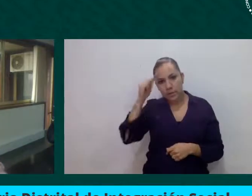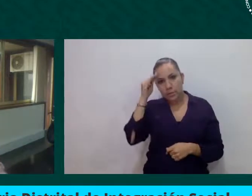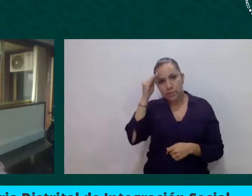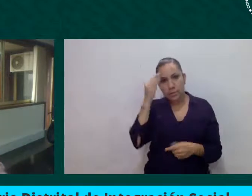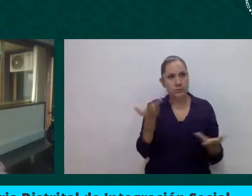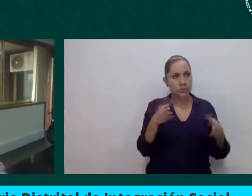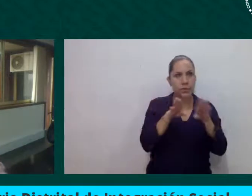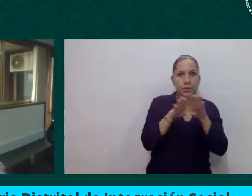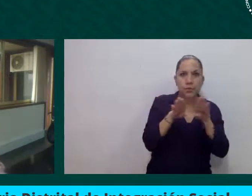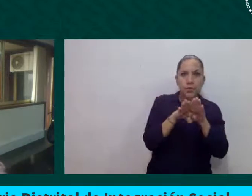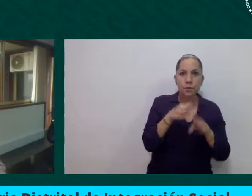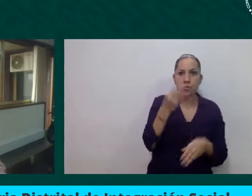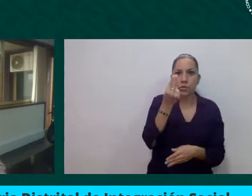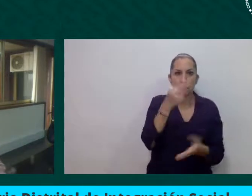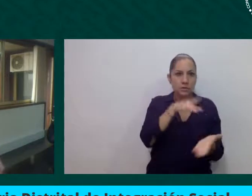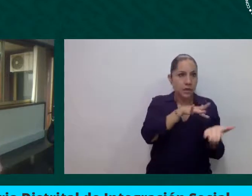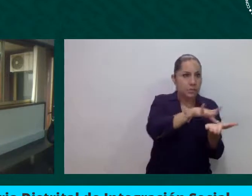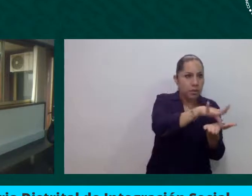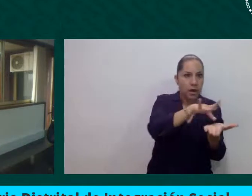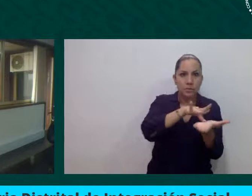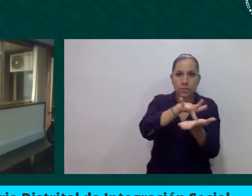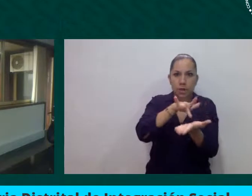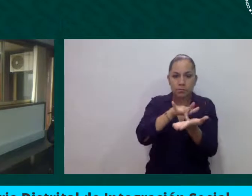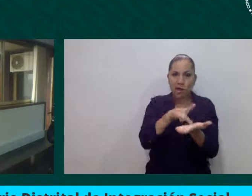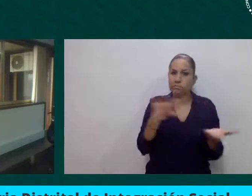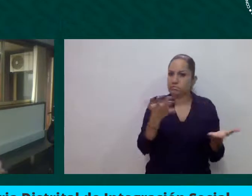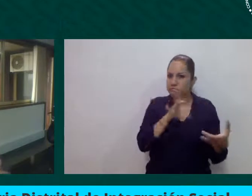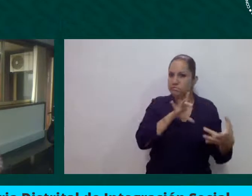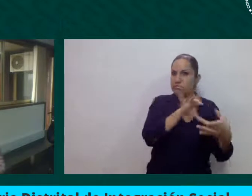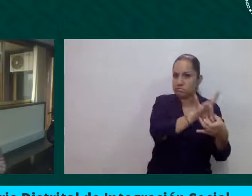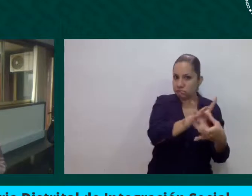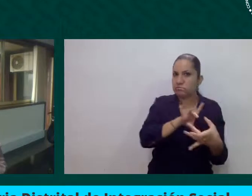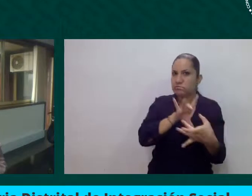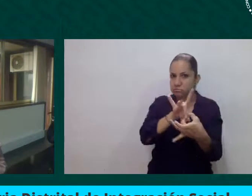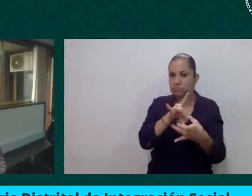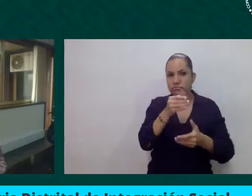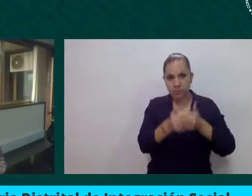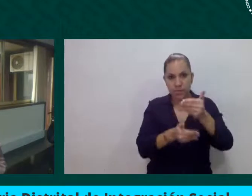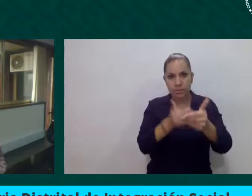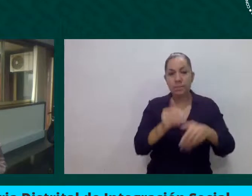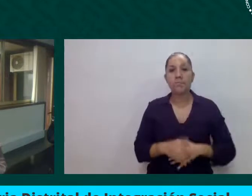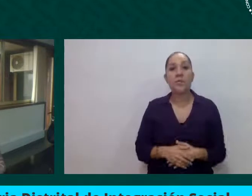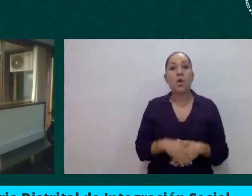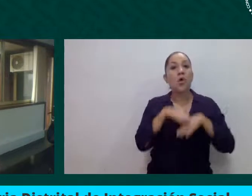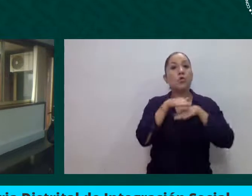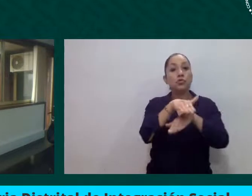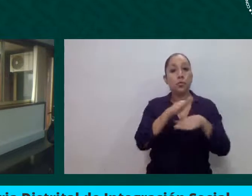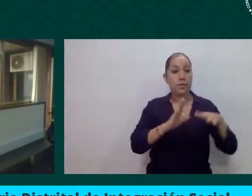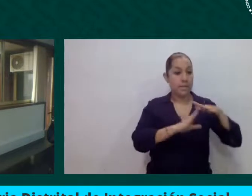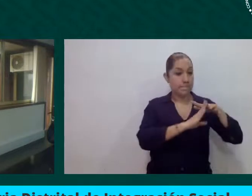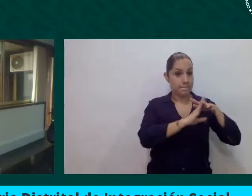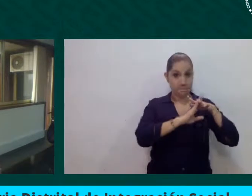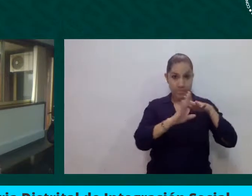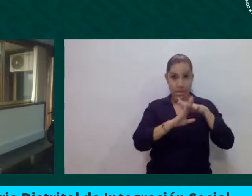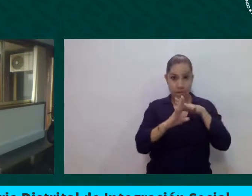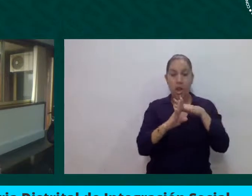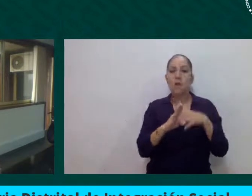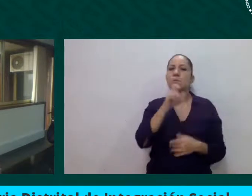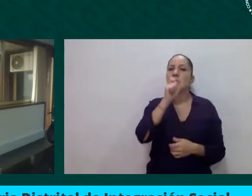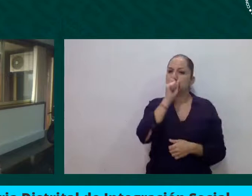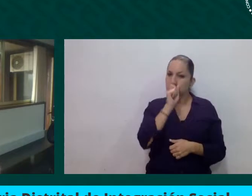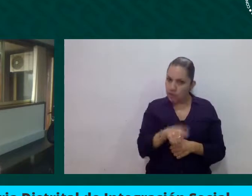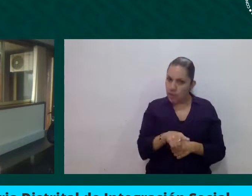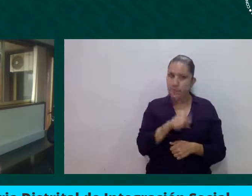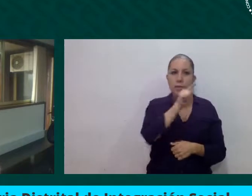migrantes, pues hizo parte de los listados, se les entregaron canasta alimentaria, a través de organizaciones